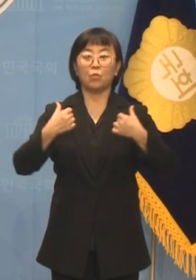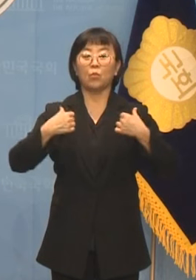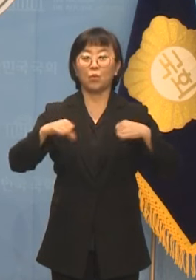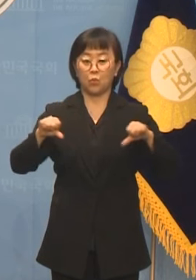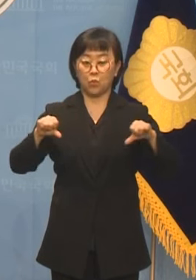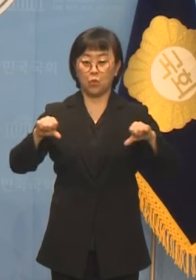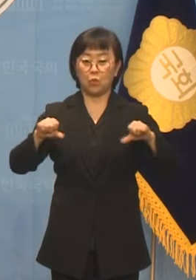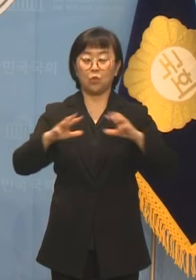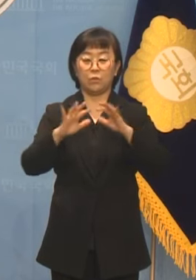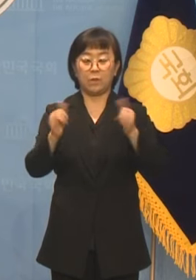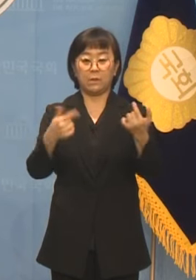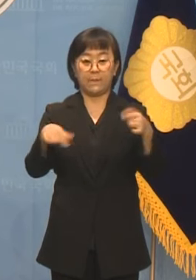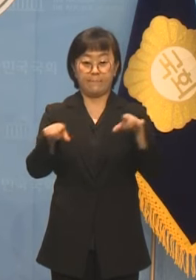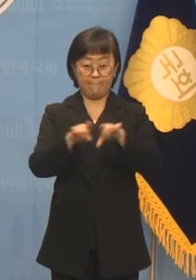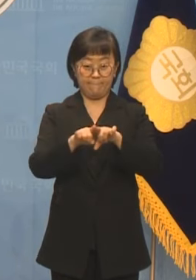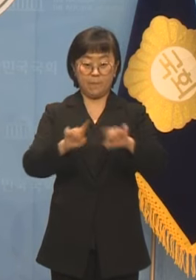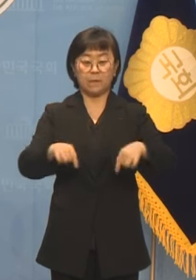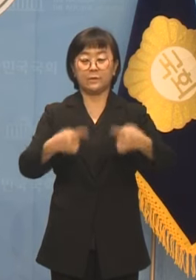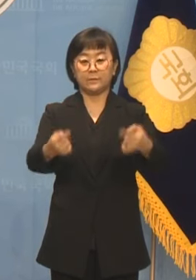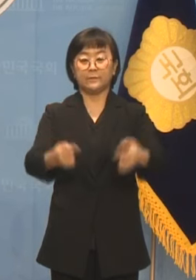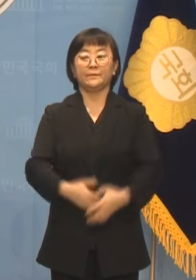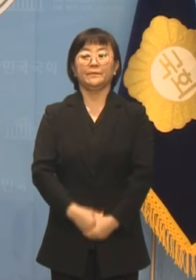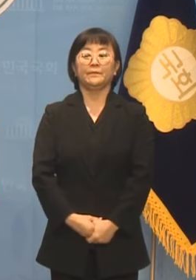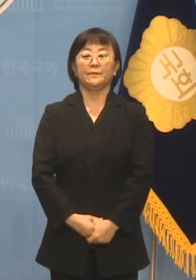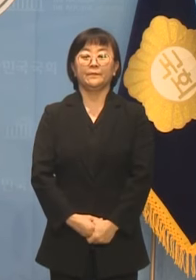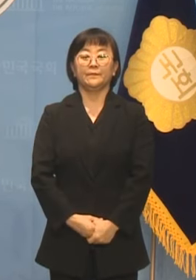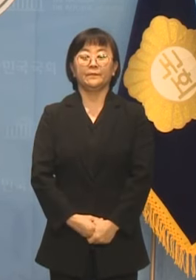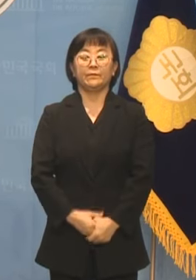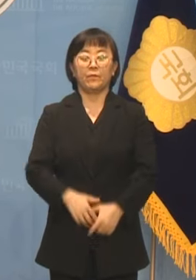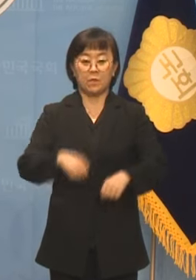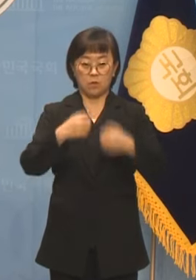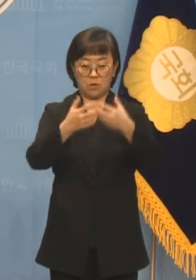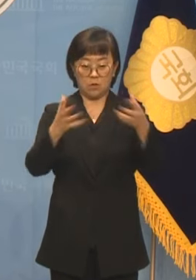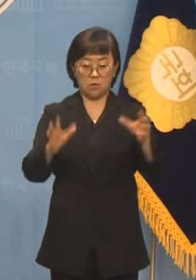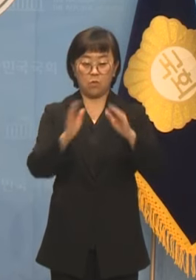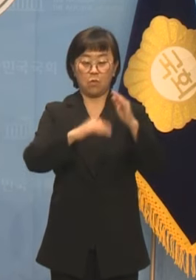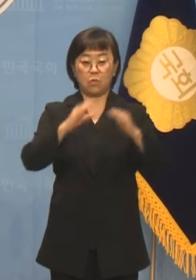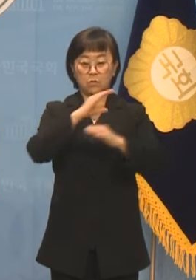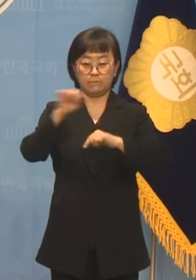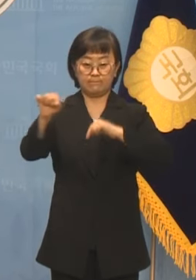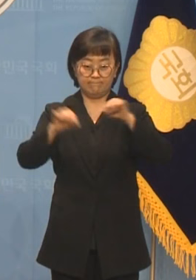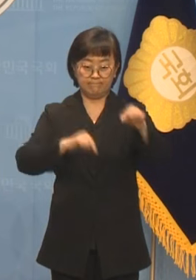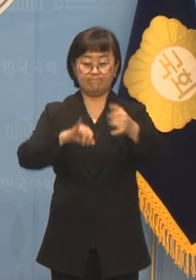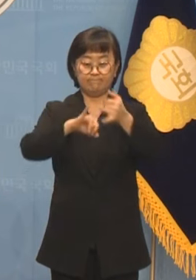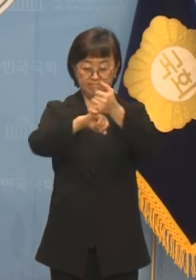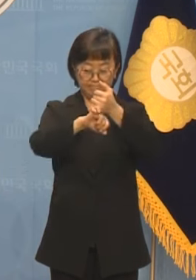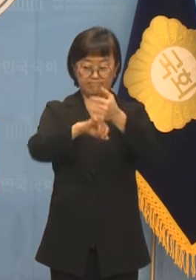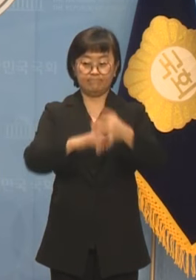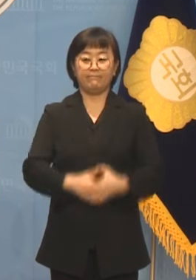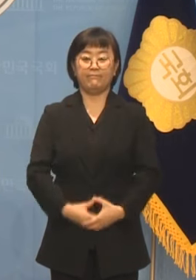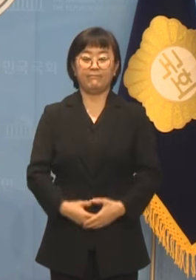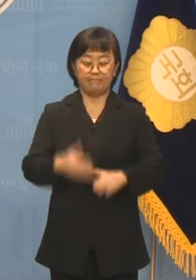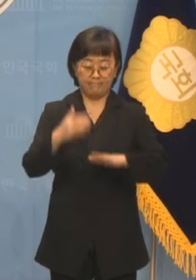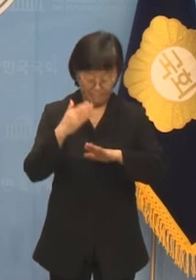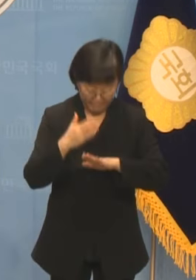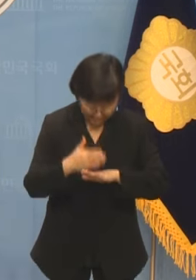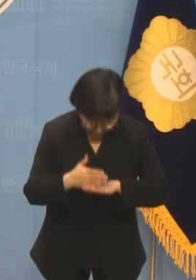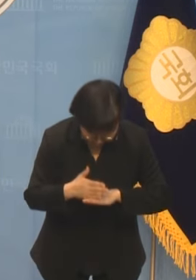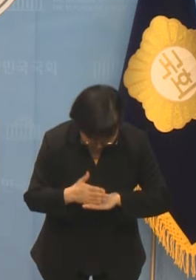국민과 함께 나아가겠습니다 정의롭고 공정한 정치를 약속드립니다 감사합니다